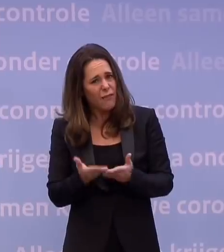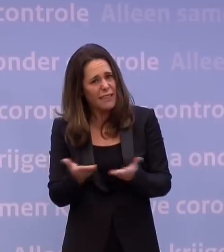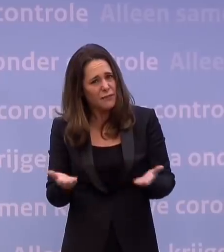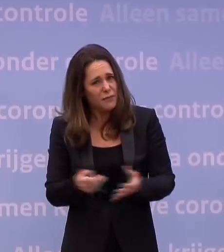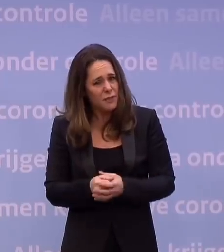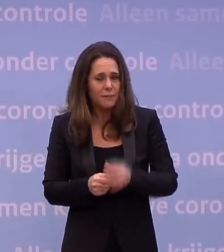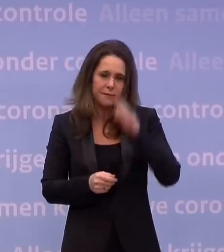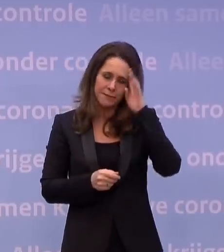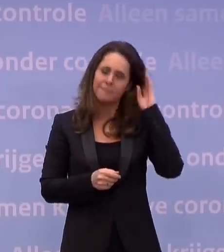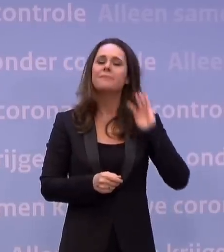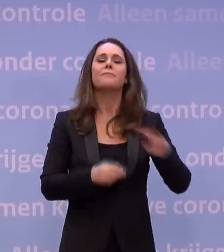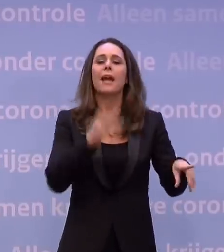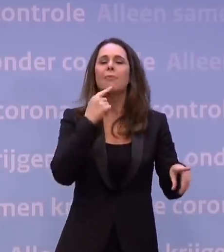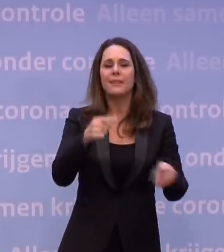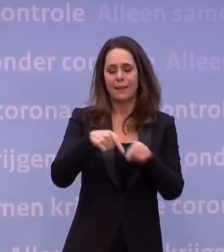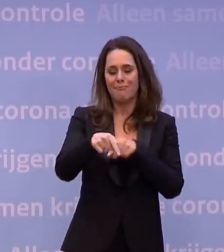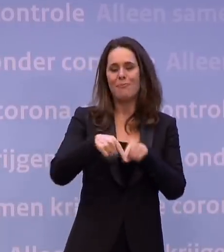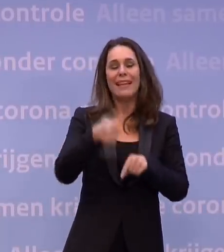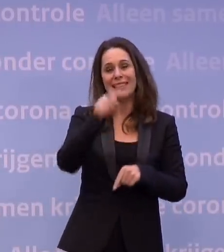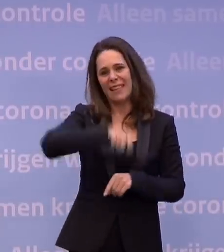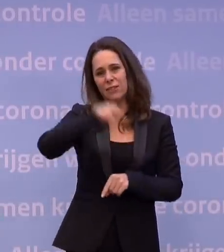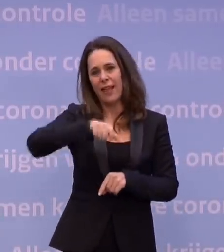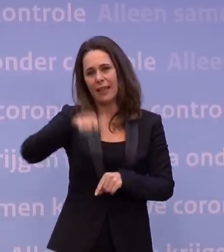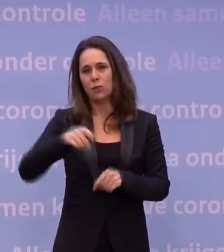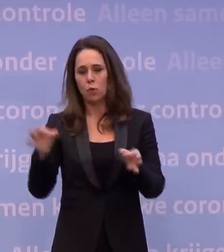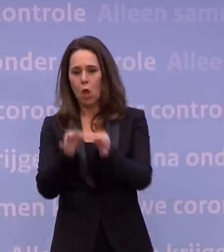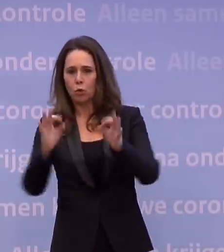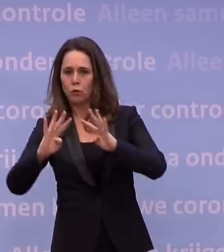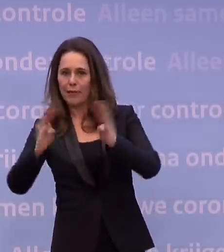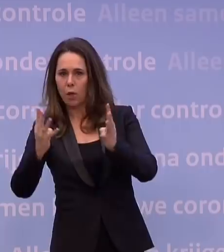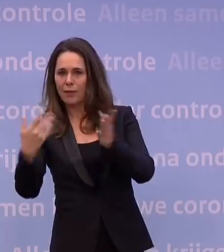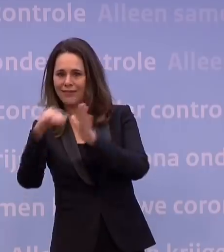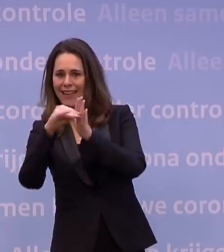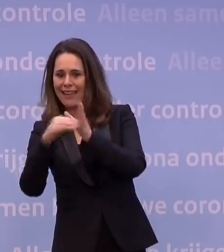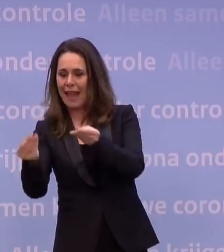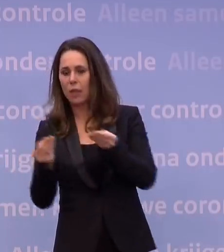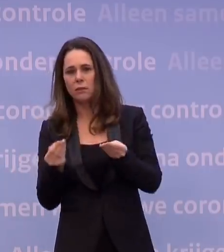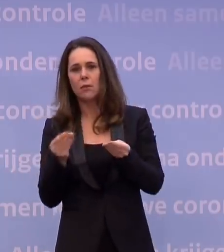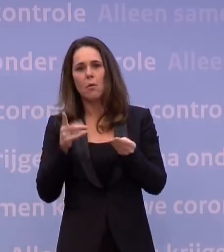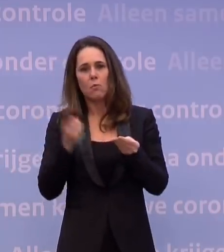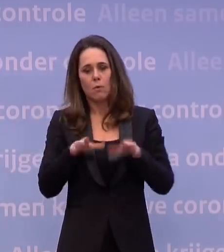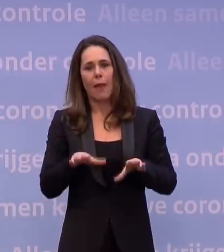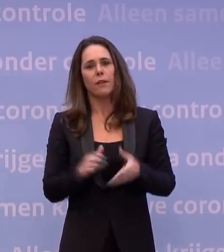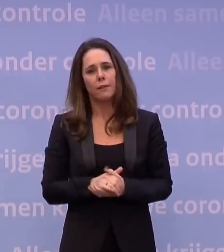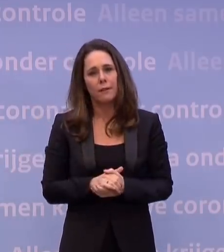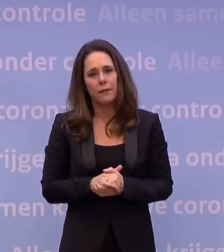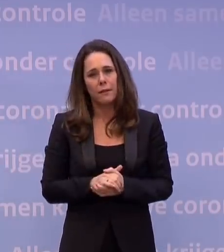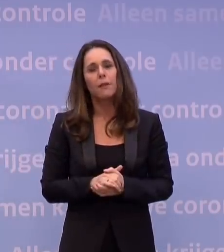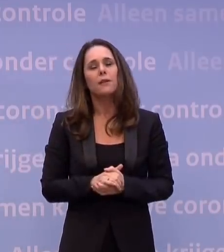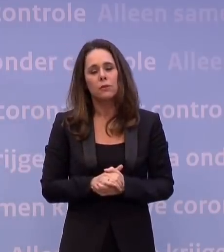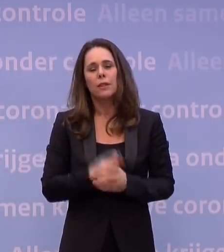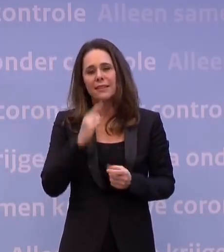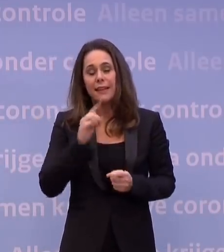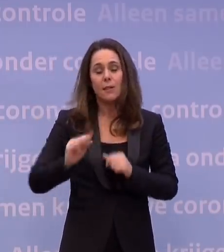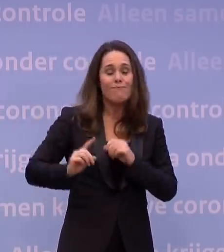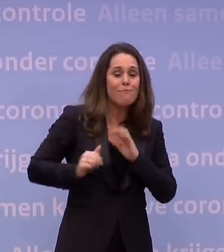ik gezegd, omdat ik wel wil blijven binnen de contouren die ook worden aangereikt door de gezondheidsraad. De gezondheidsraad zegt, kijk, het beste is in